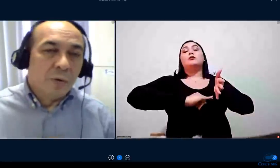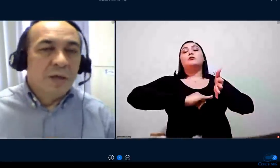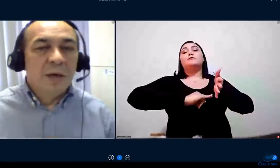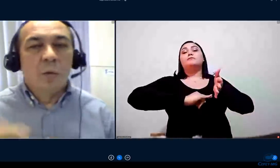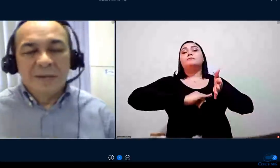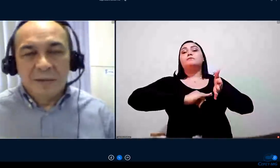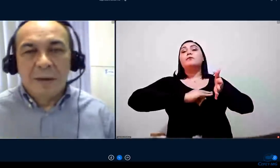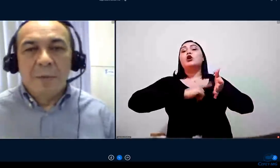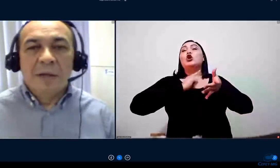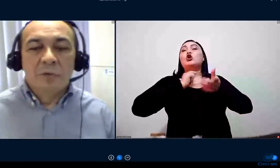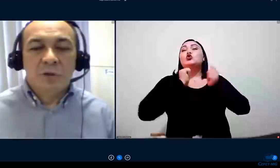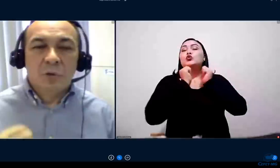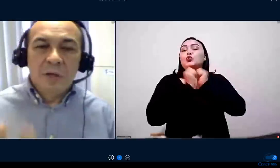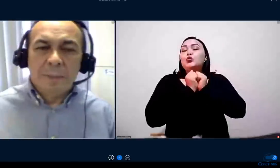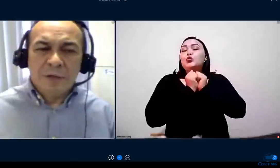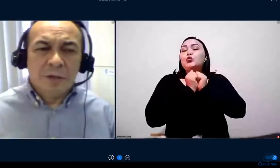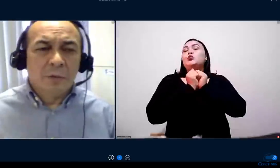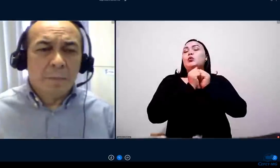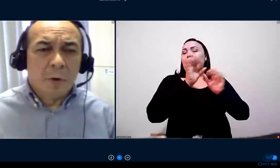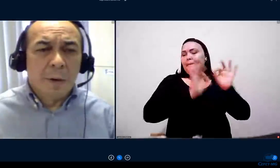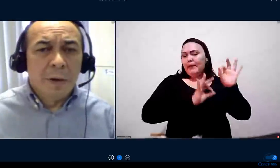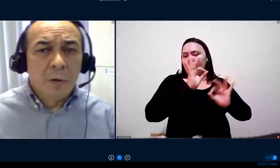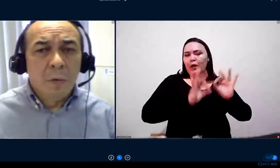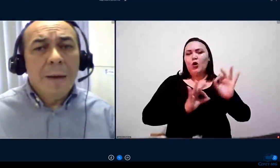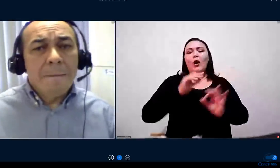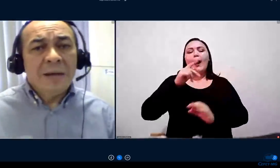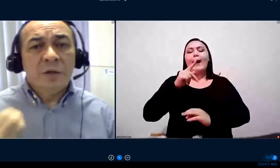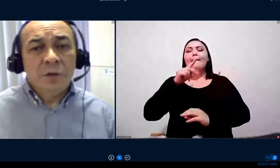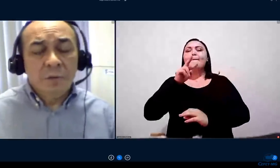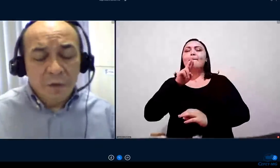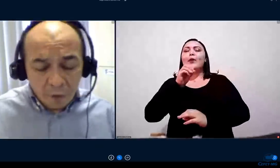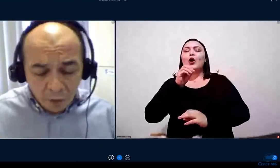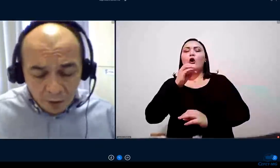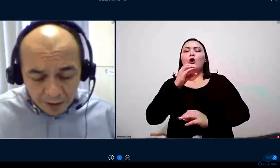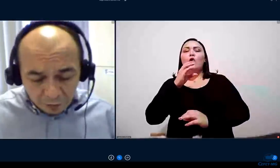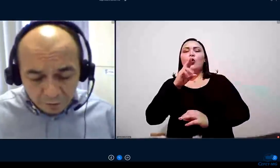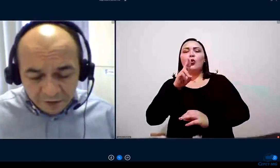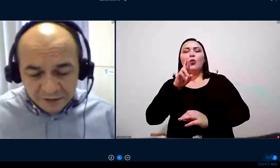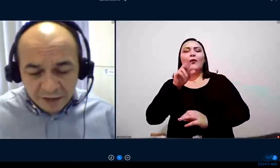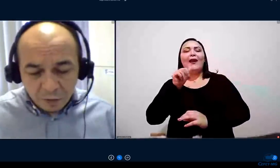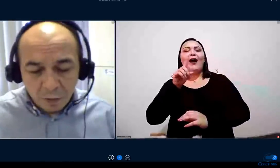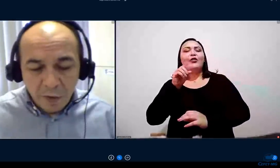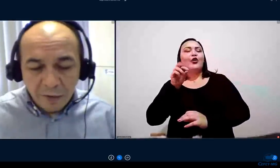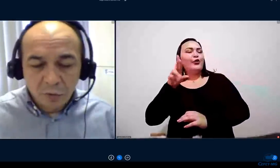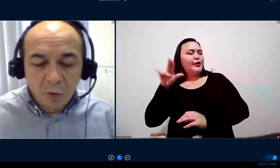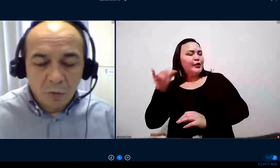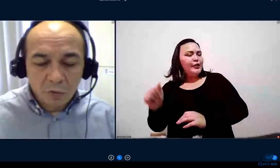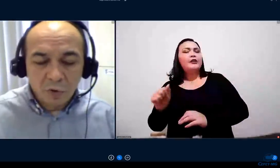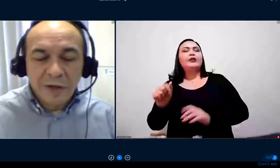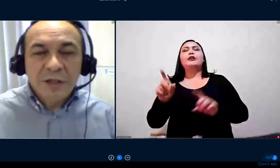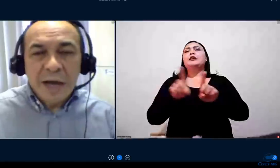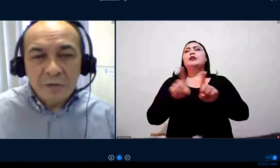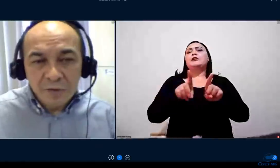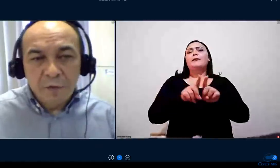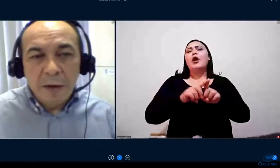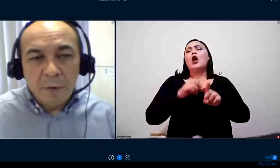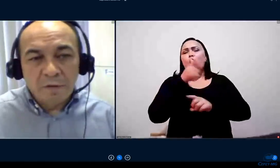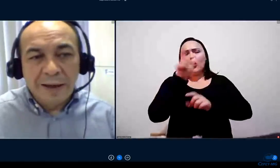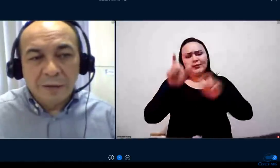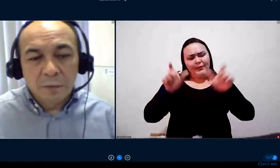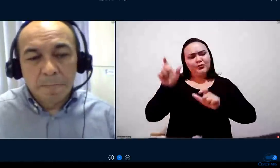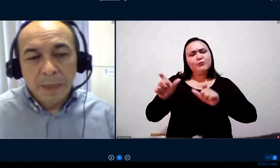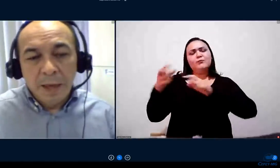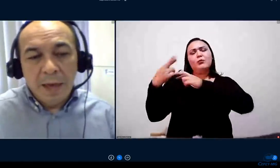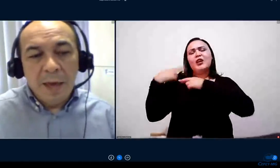procuradoria, com a senhora da auditoria, para a gente não ter problema nenhum, mas a gente veio a conversar com o reitor, com os colegiados, e foi